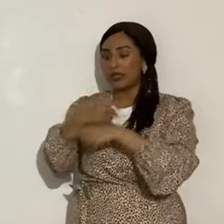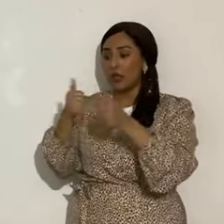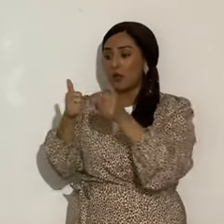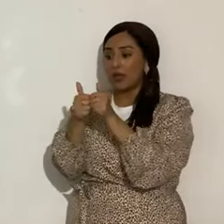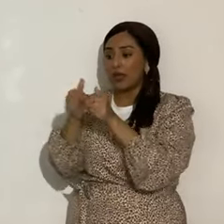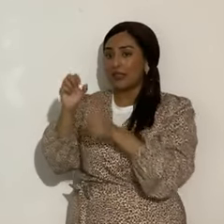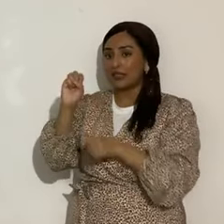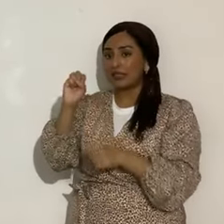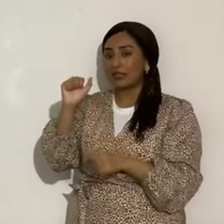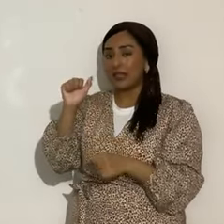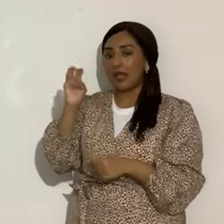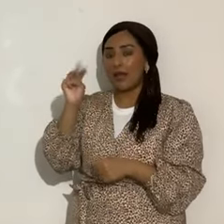de este tema de hoy.